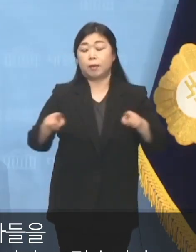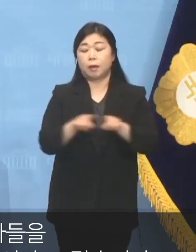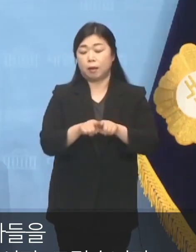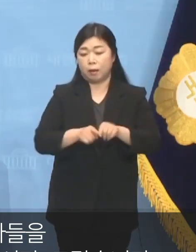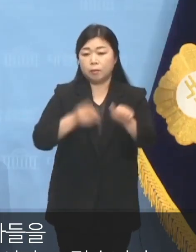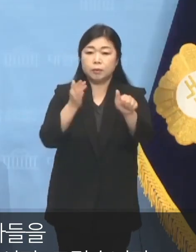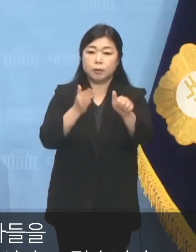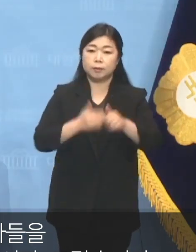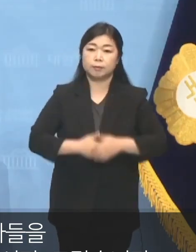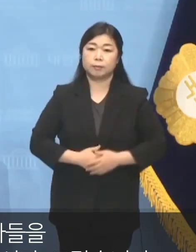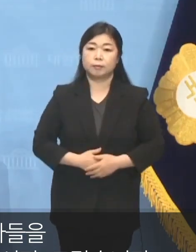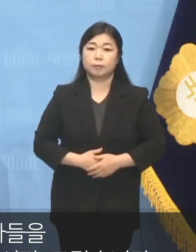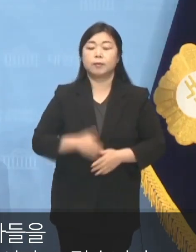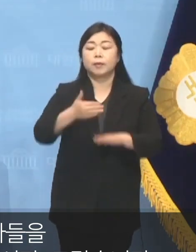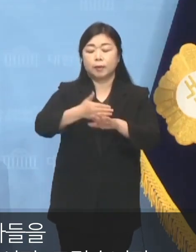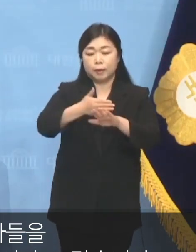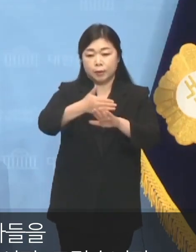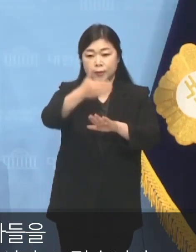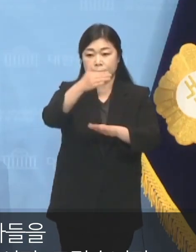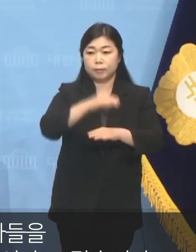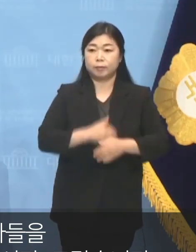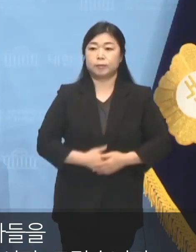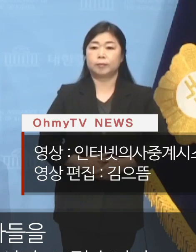갑시다. 고맙습니다.